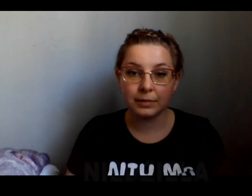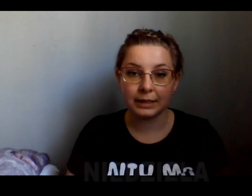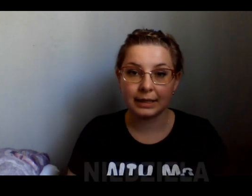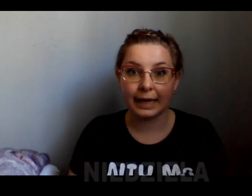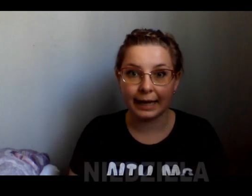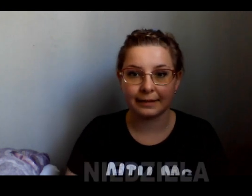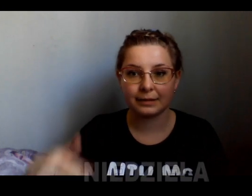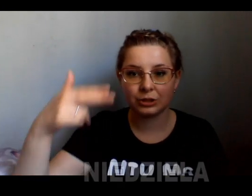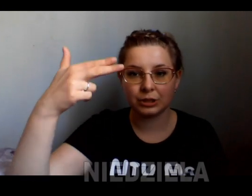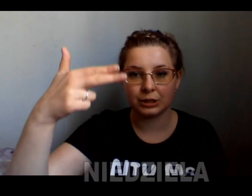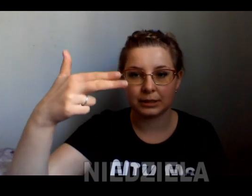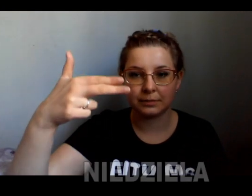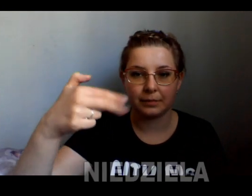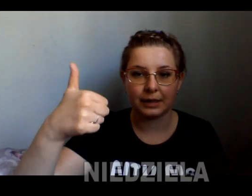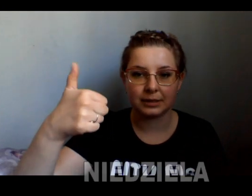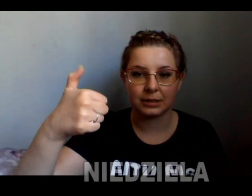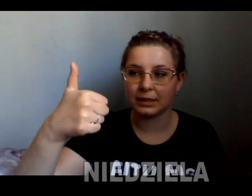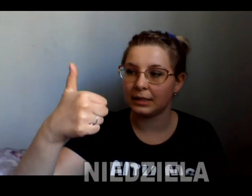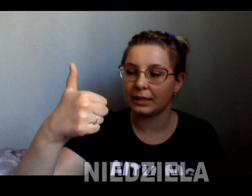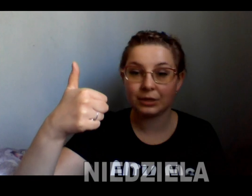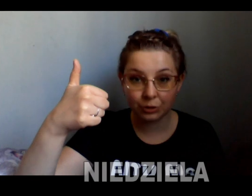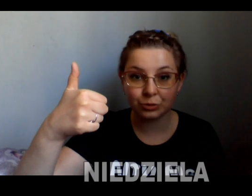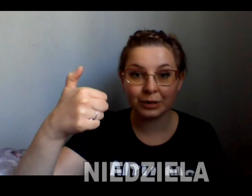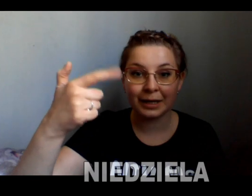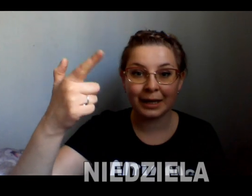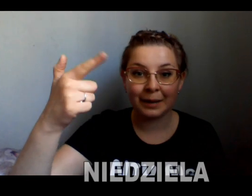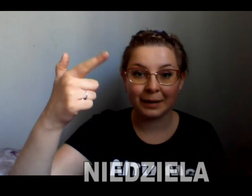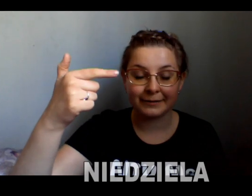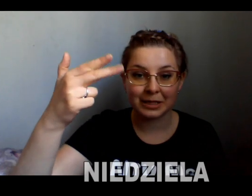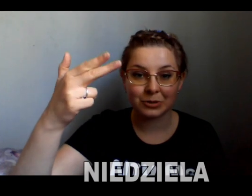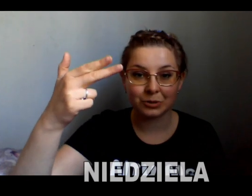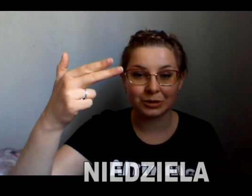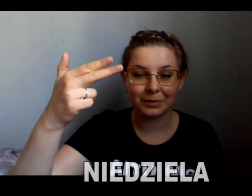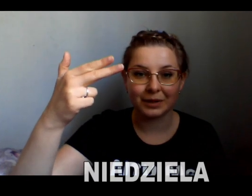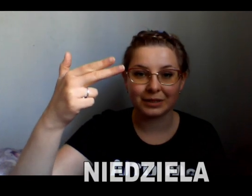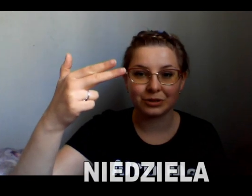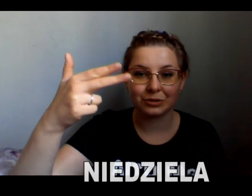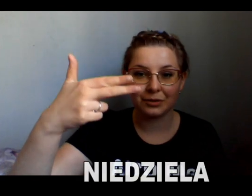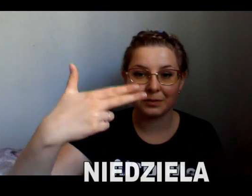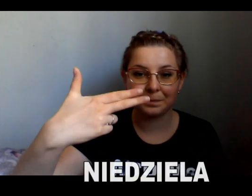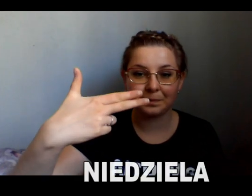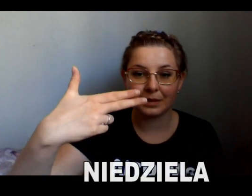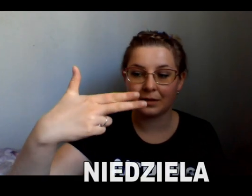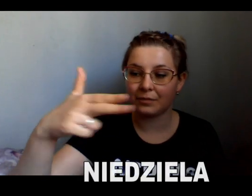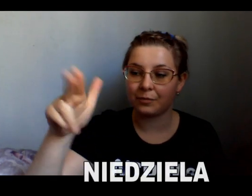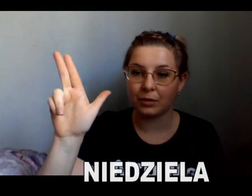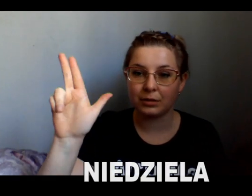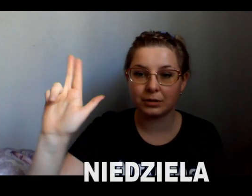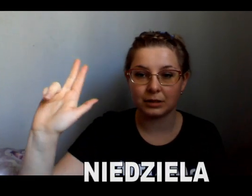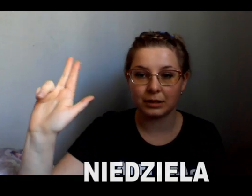literkę N, czyli palec kciuk, palec wskazujący i palec środkowy w bok, czyli tak